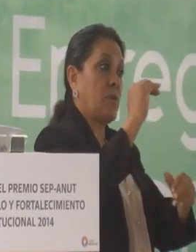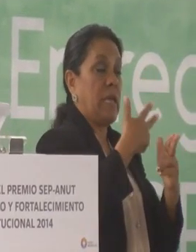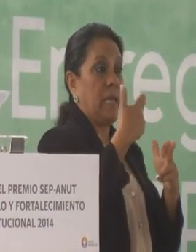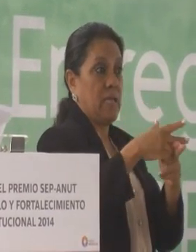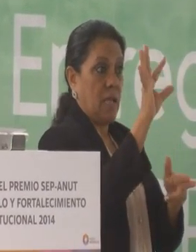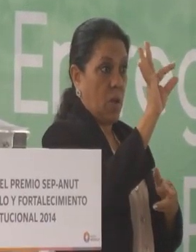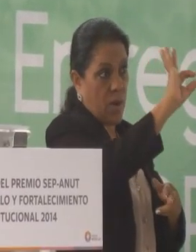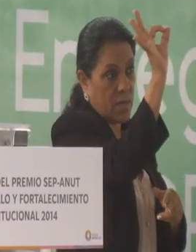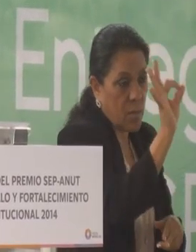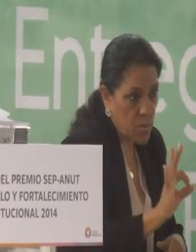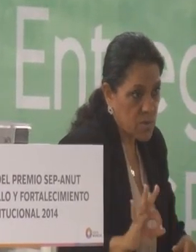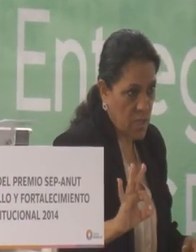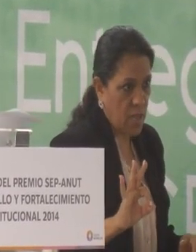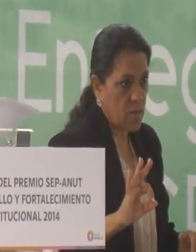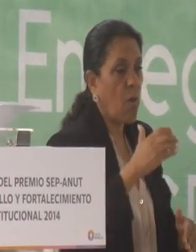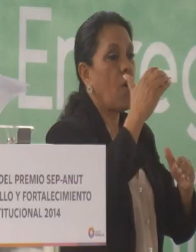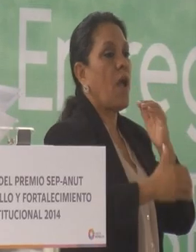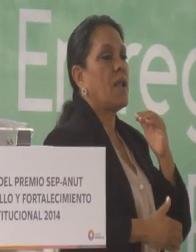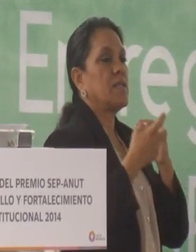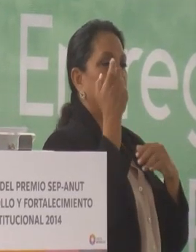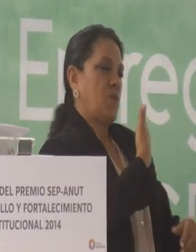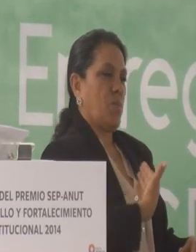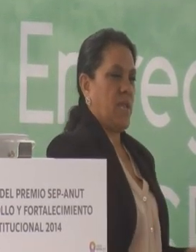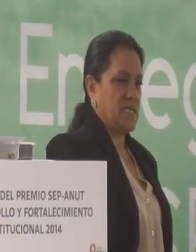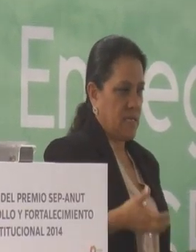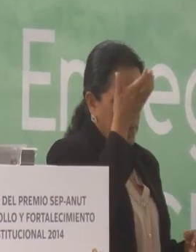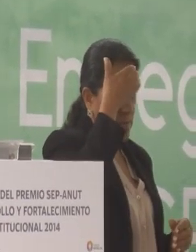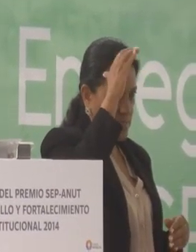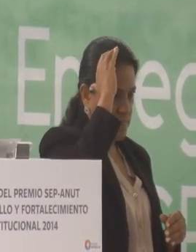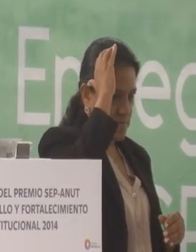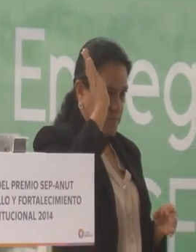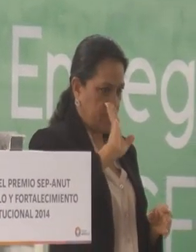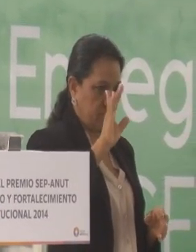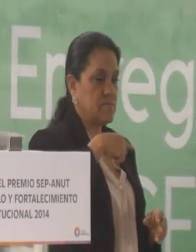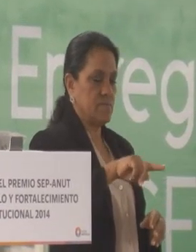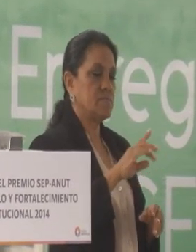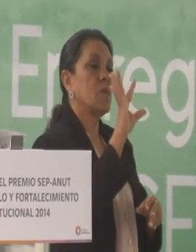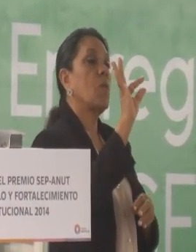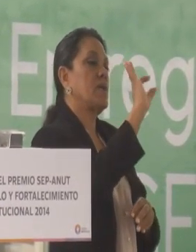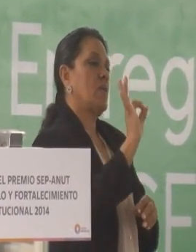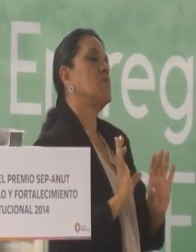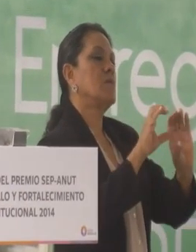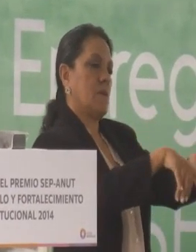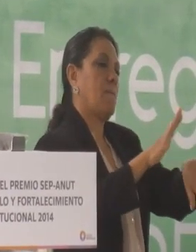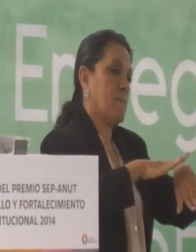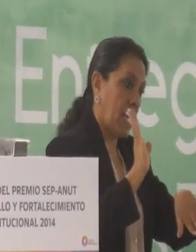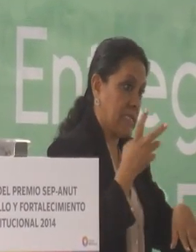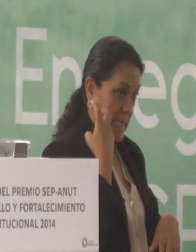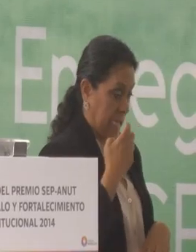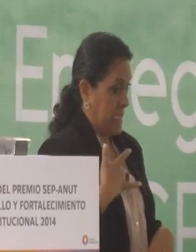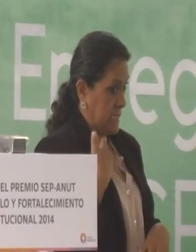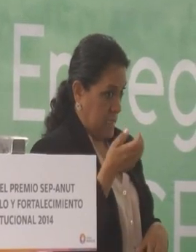al término de la administración del presidente Enrique Peña Nieto. En este sentido, secretario,